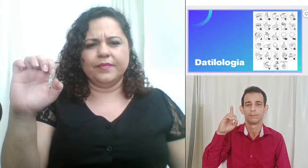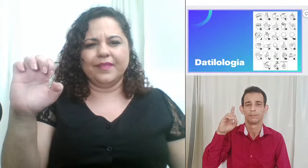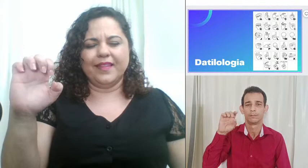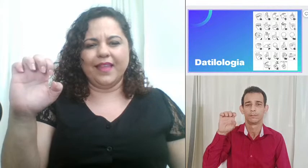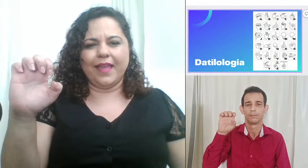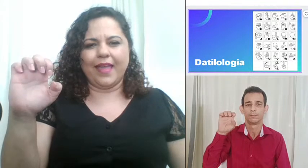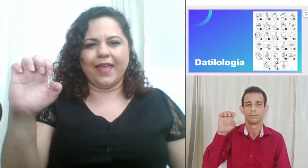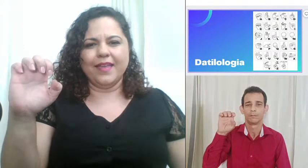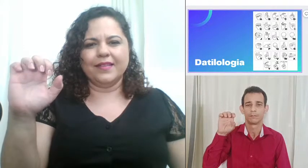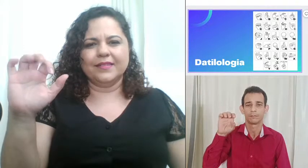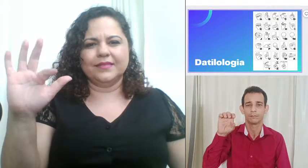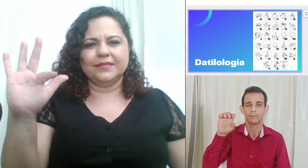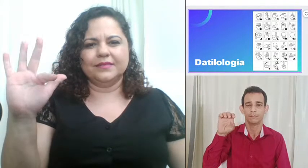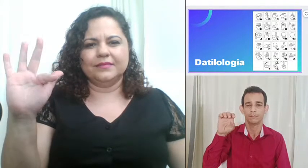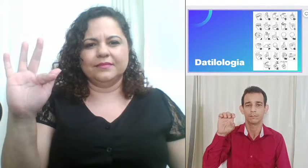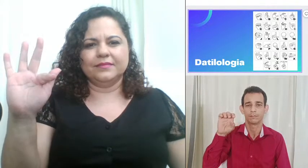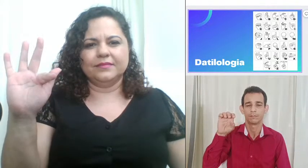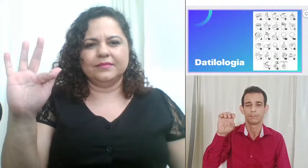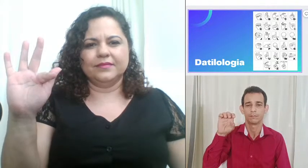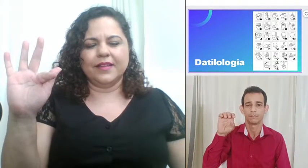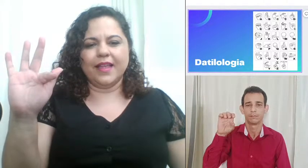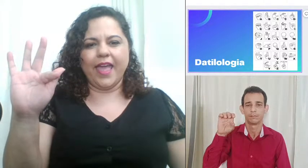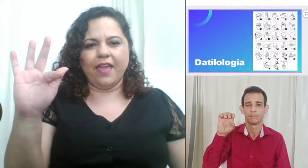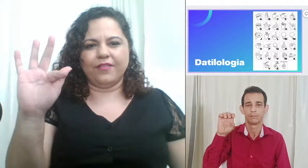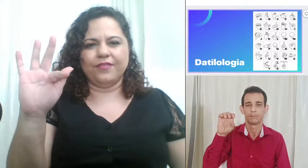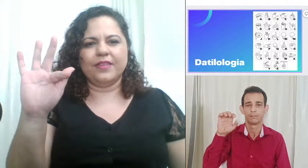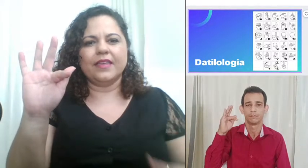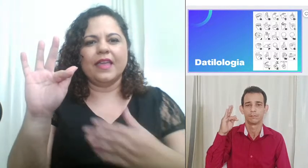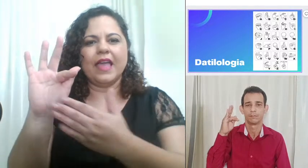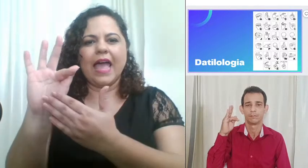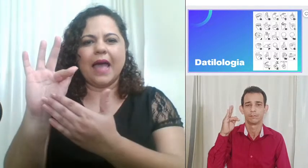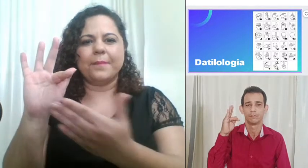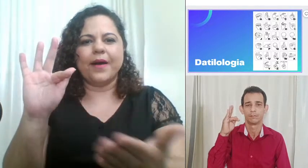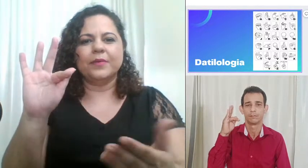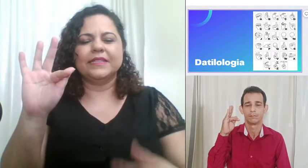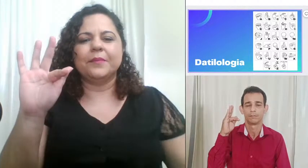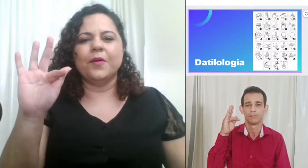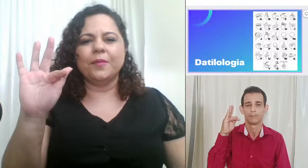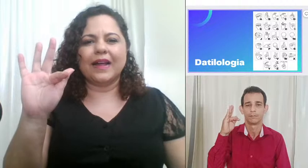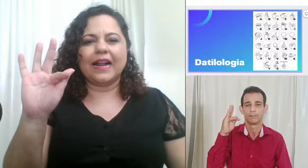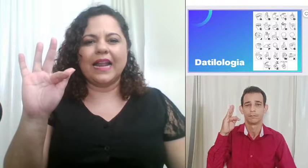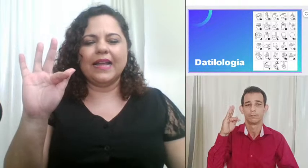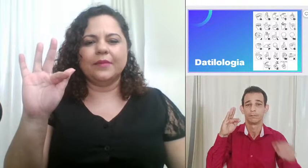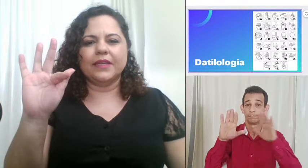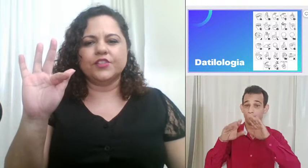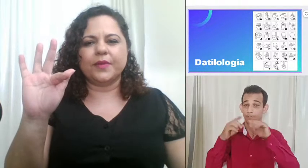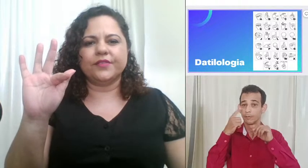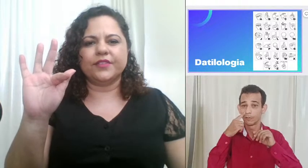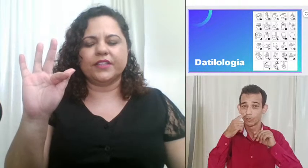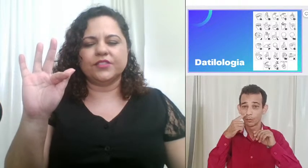E F A palma da mão claramente para frente